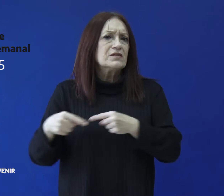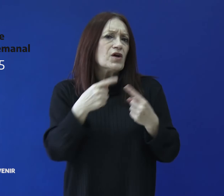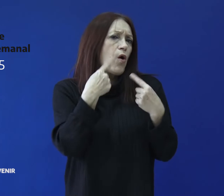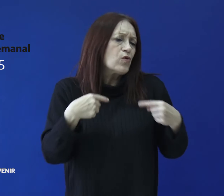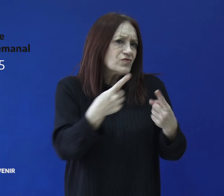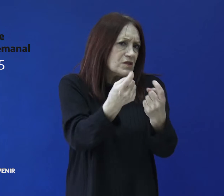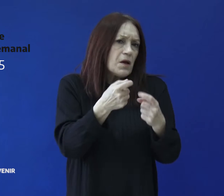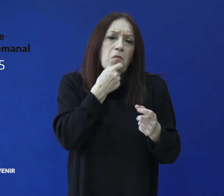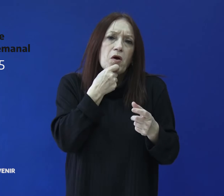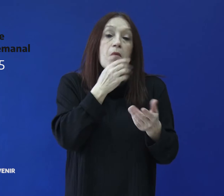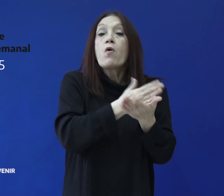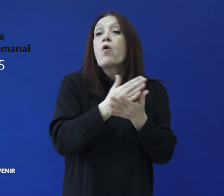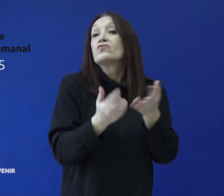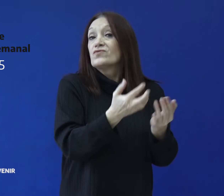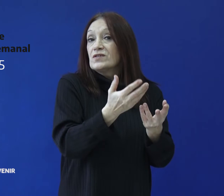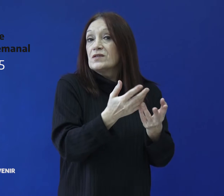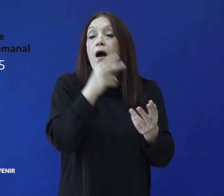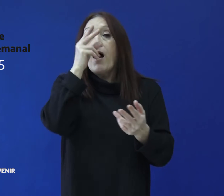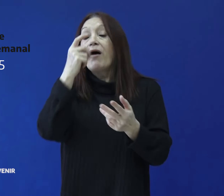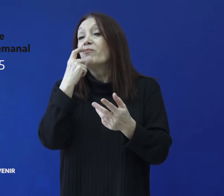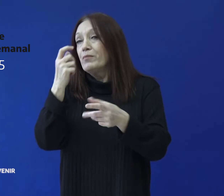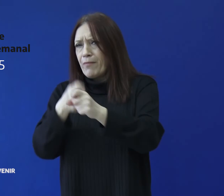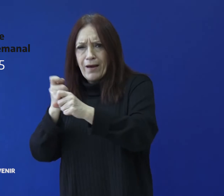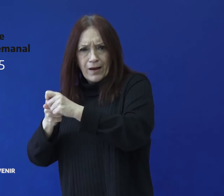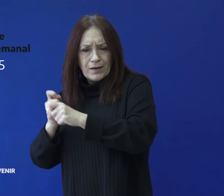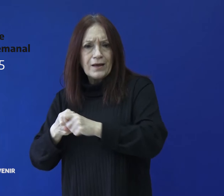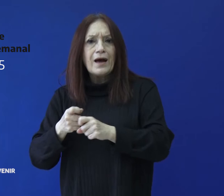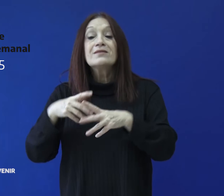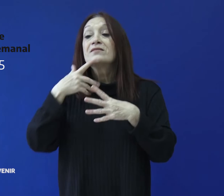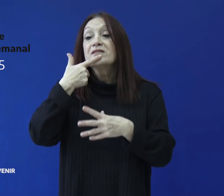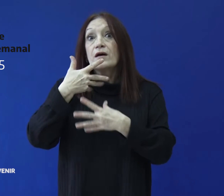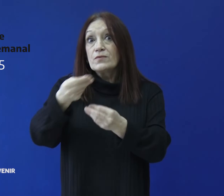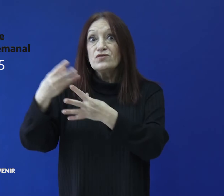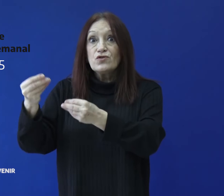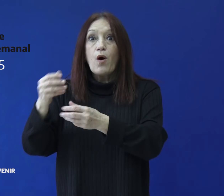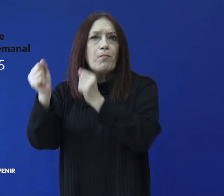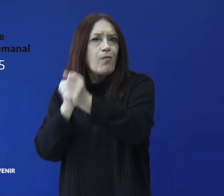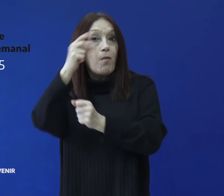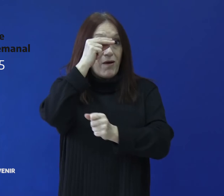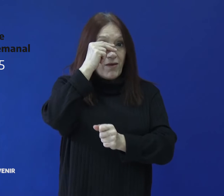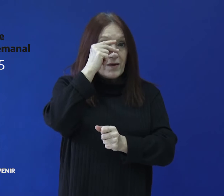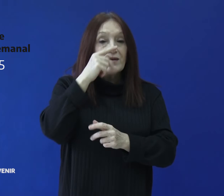de Gastronomía, Mecánica, Servicios, Maderera, Metalúrgica,